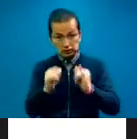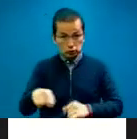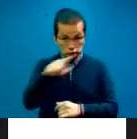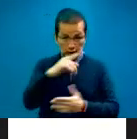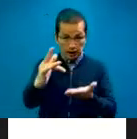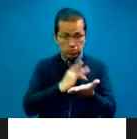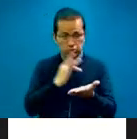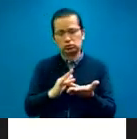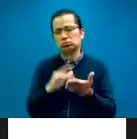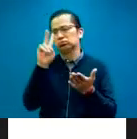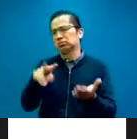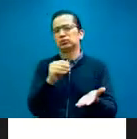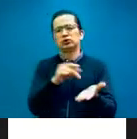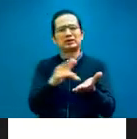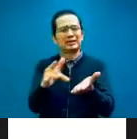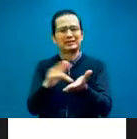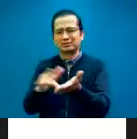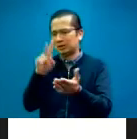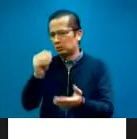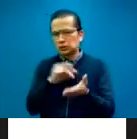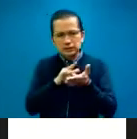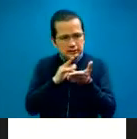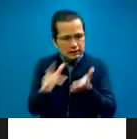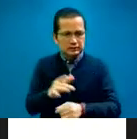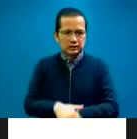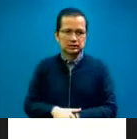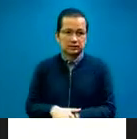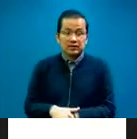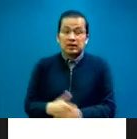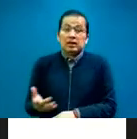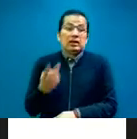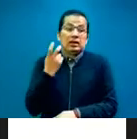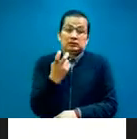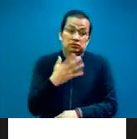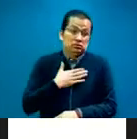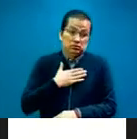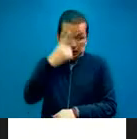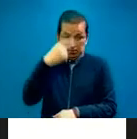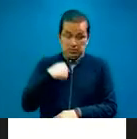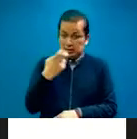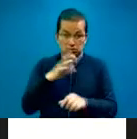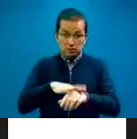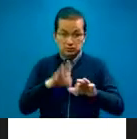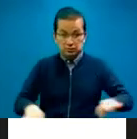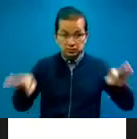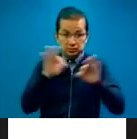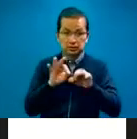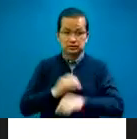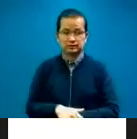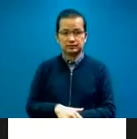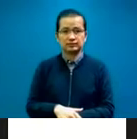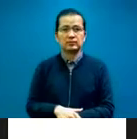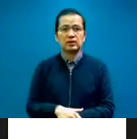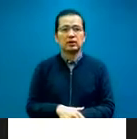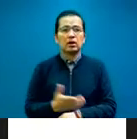además de otros gremios peritos que nos apoyaron, agradecerles infinitamente. Eso es como mi mensaje más importante. ¿Cómo podemos apoyar